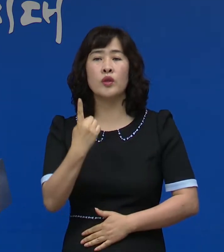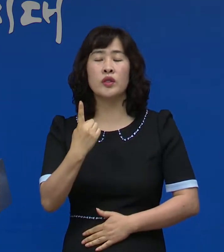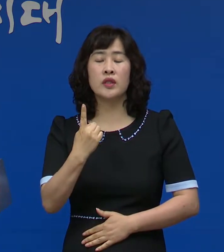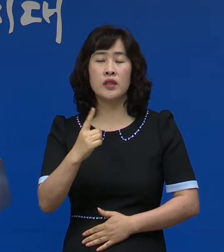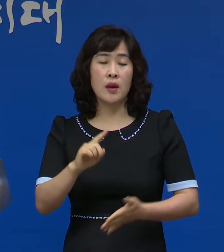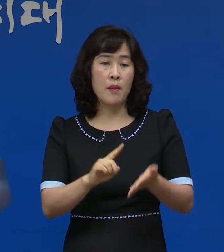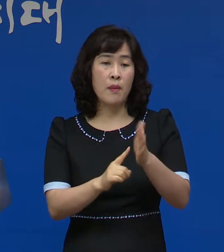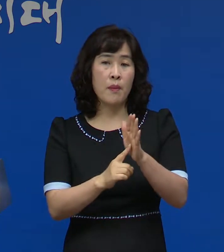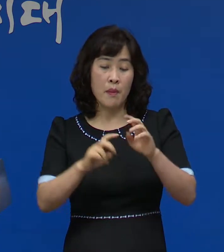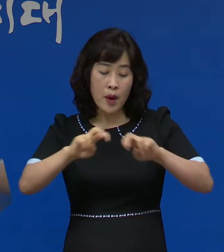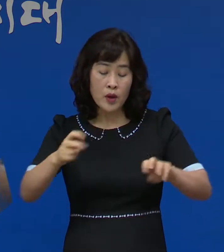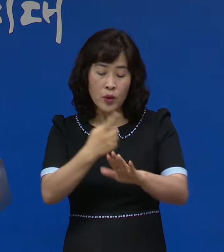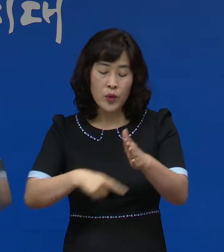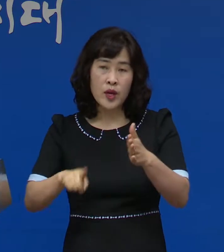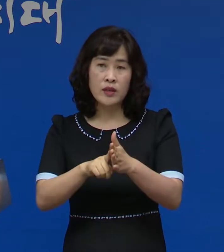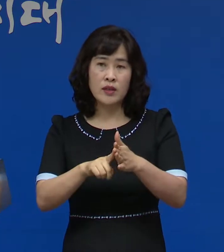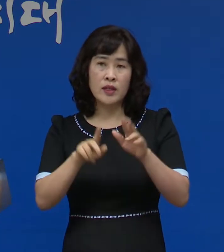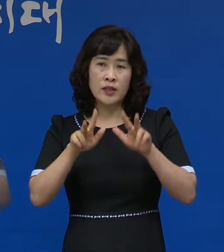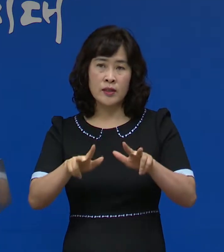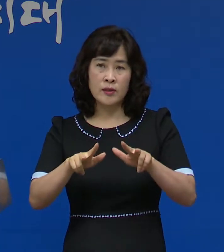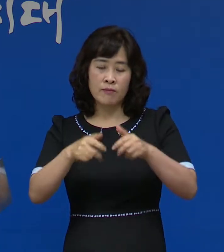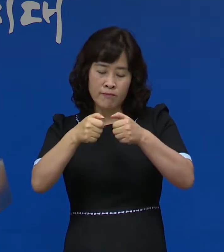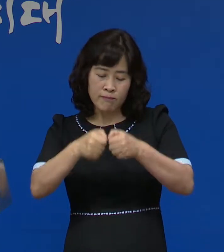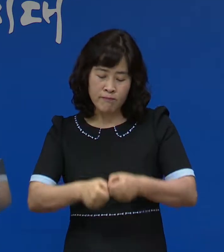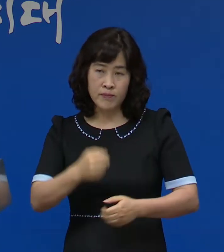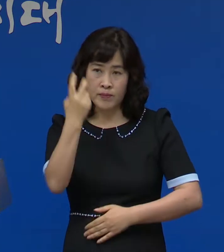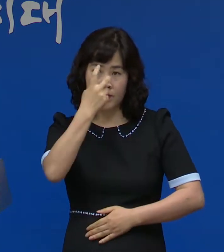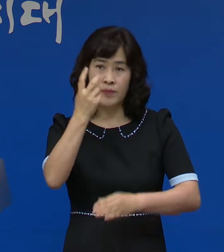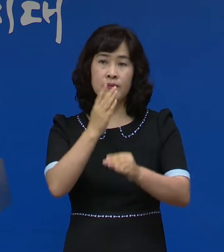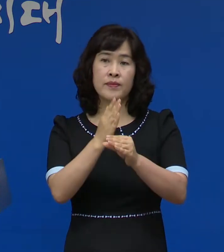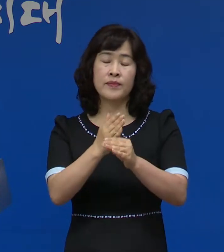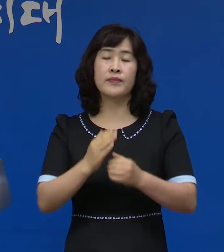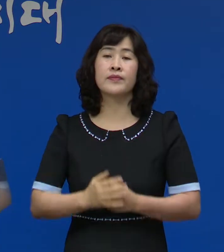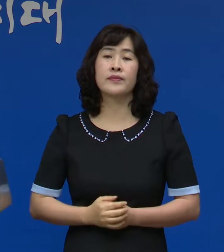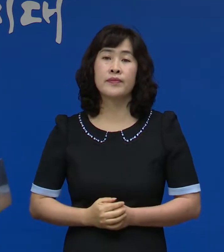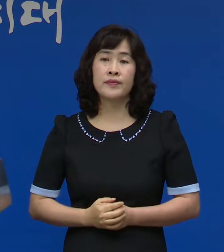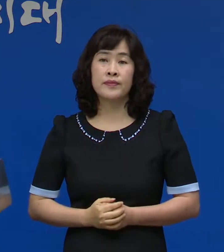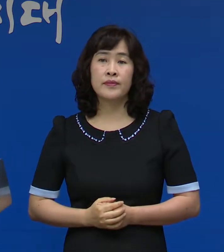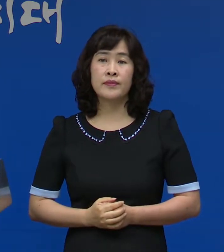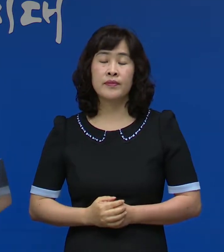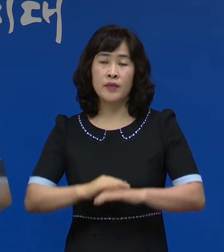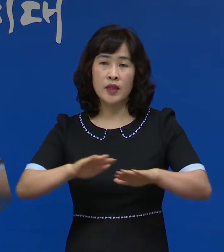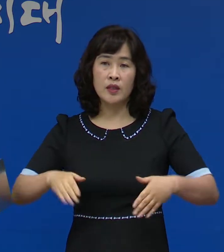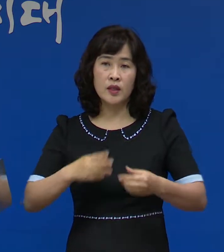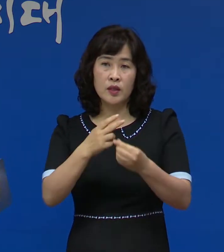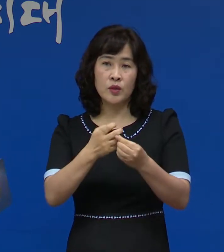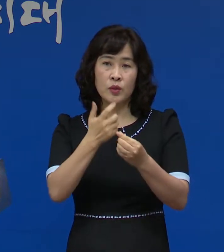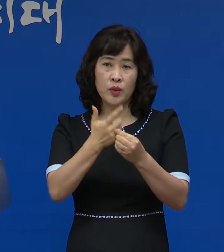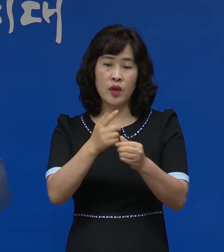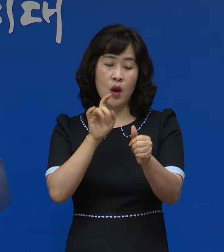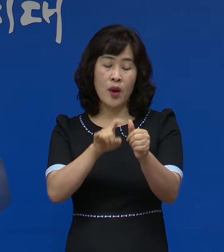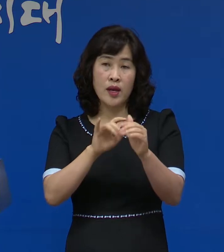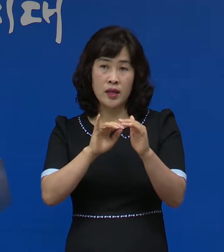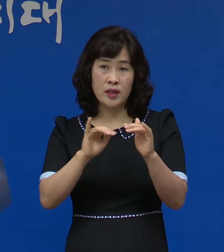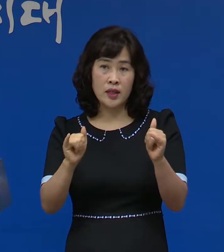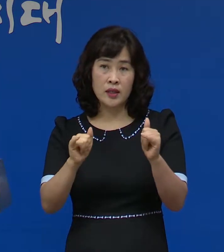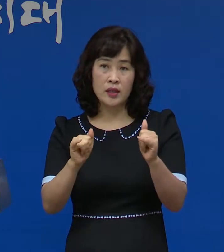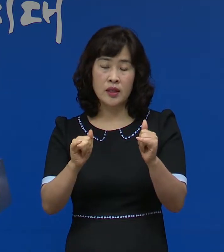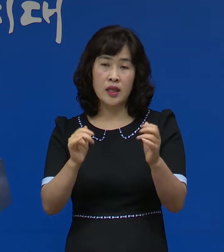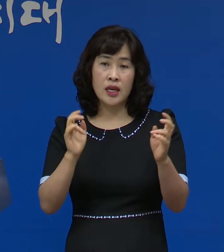밝히기 위해서 신청 예각조사 중에 있습니다 전남 26번 확진자는